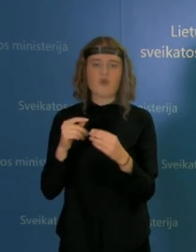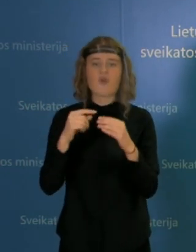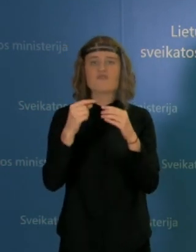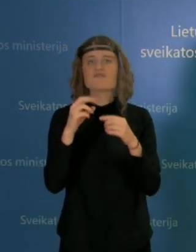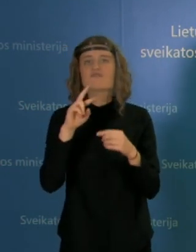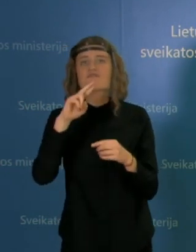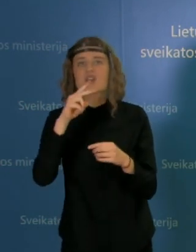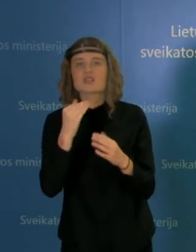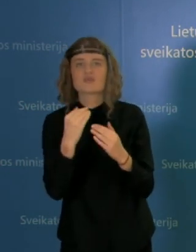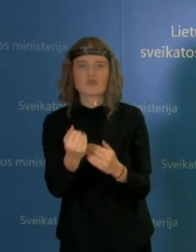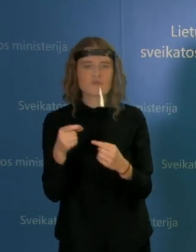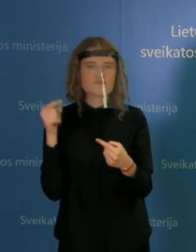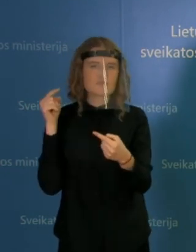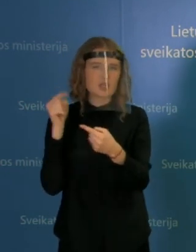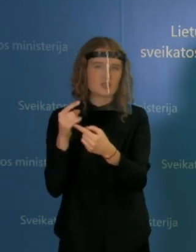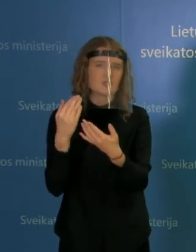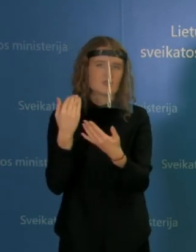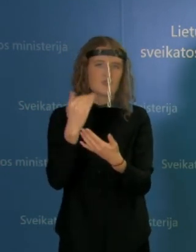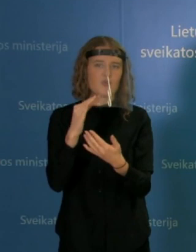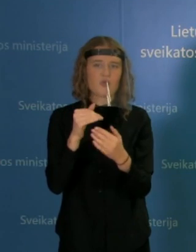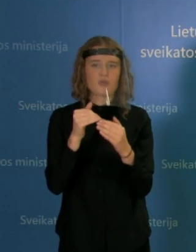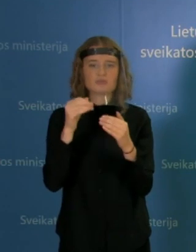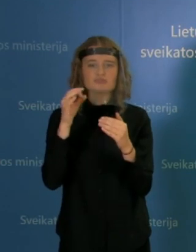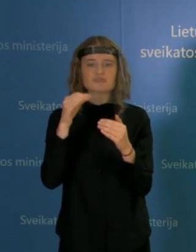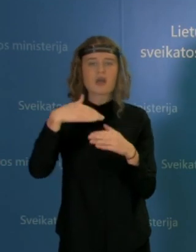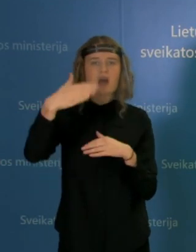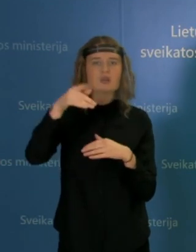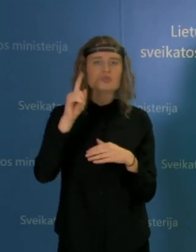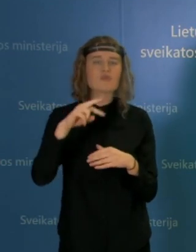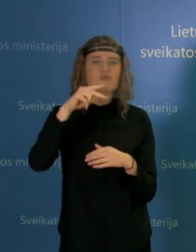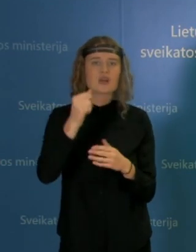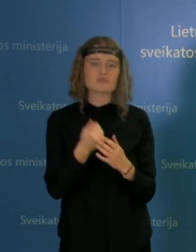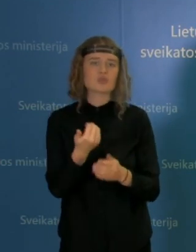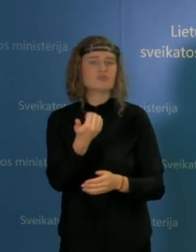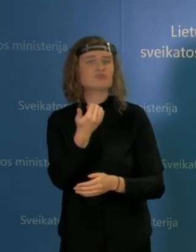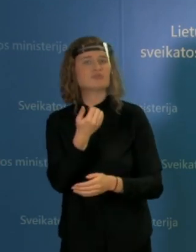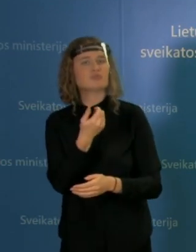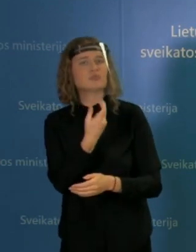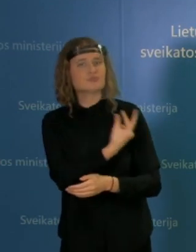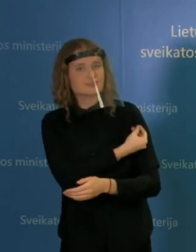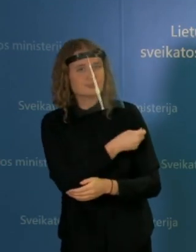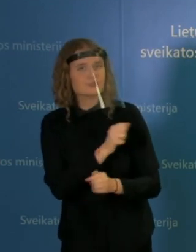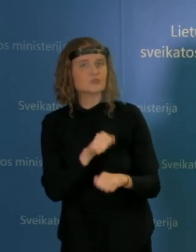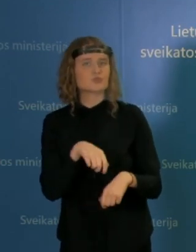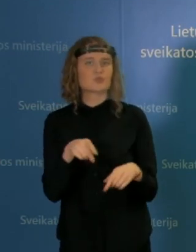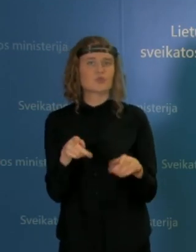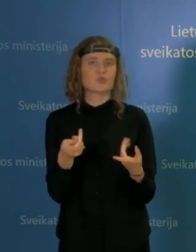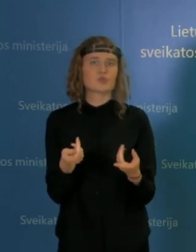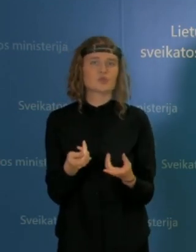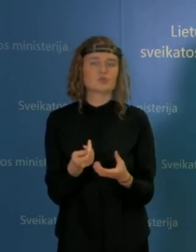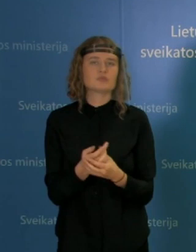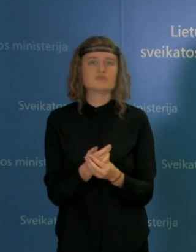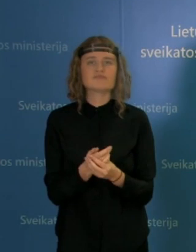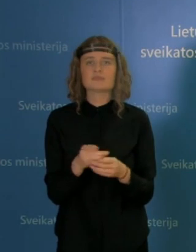Mes kaip tik galvojam apie tai, kad vaistinėse ateityje būtų galima skiepiti, kad būtų galima vertinti